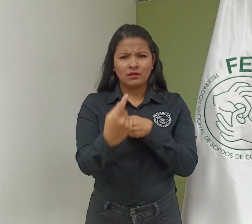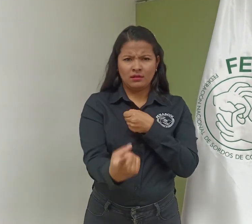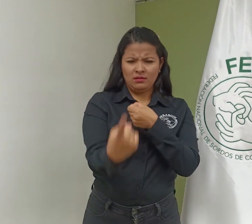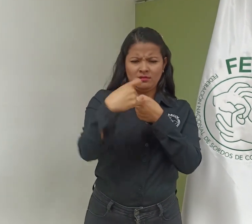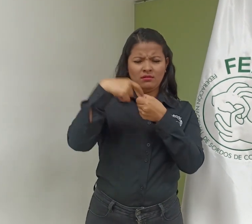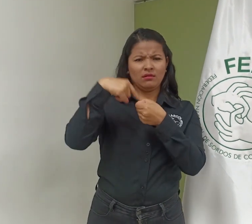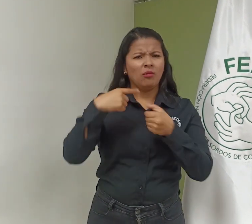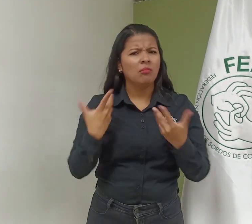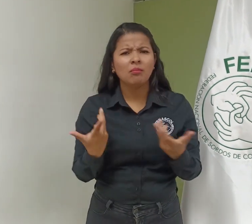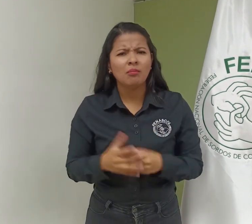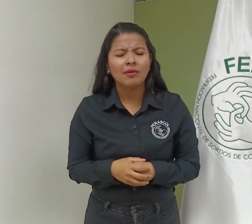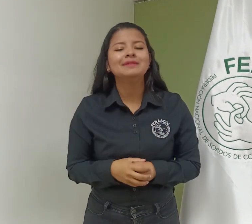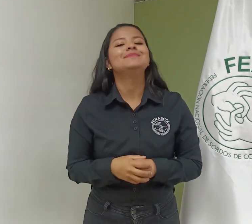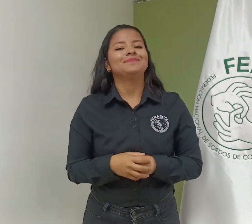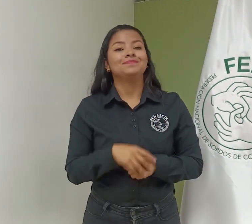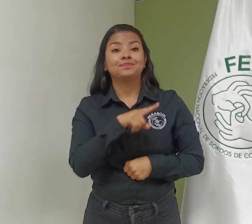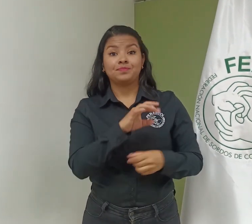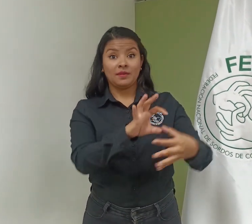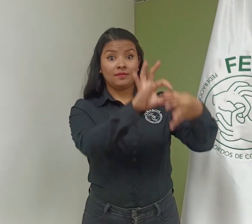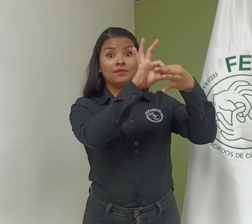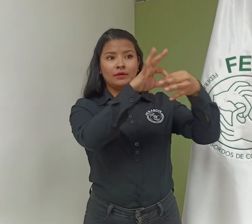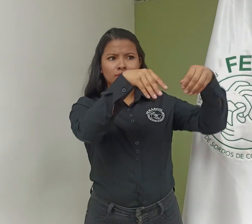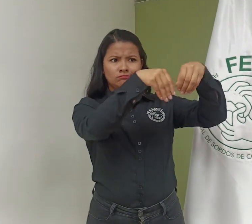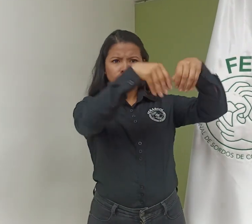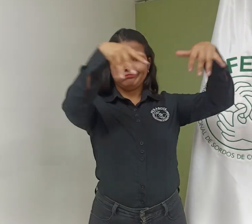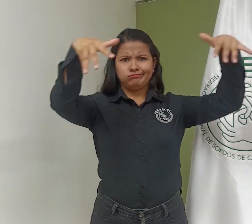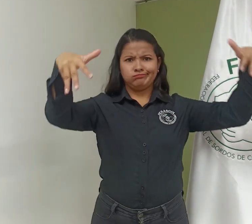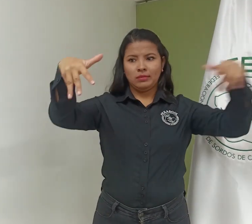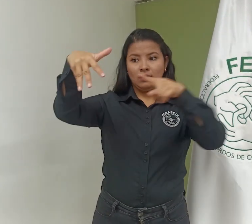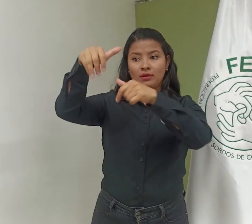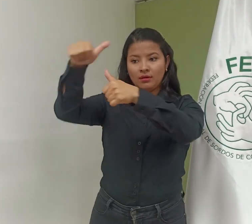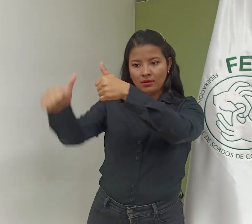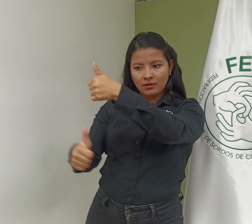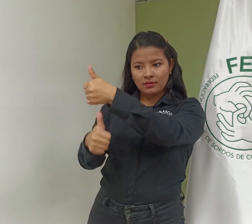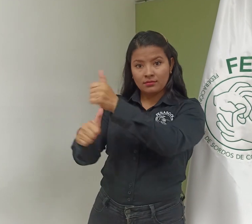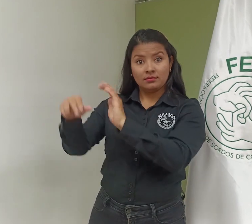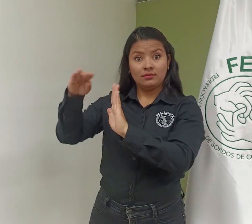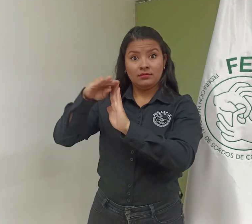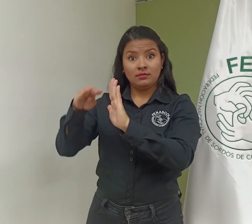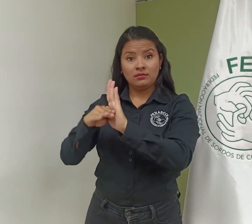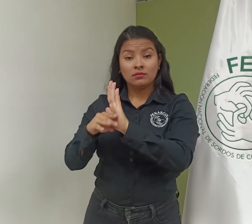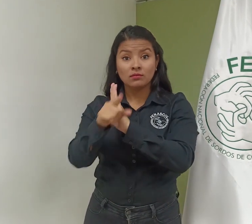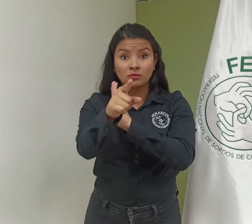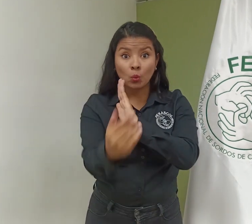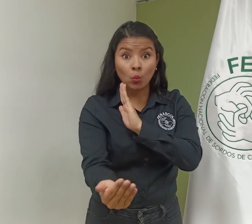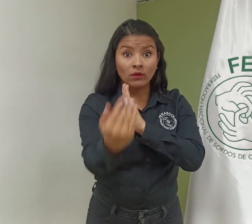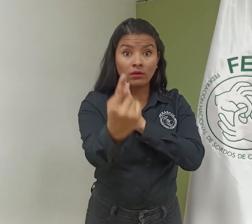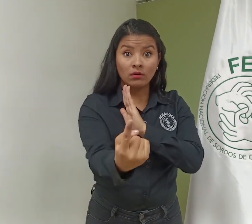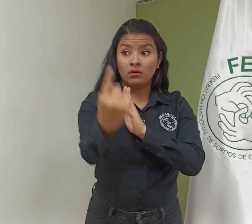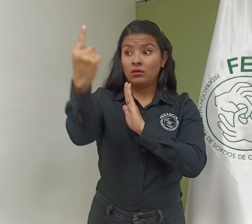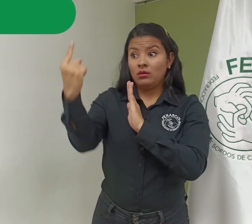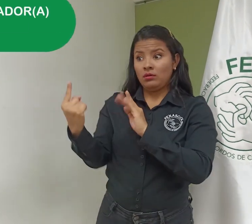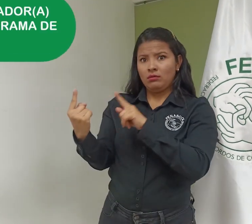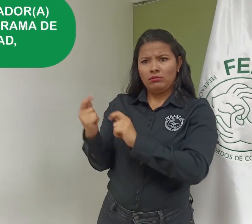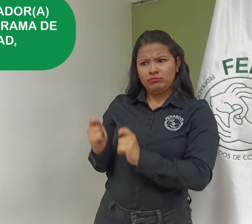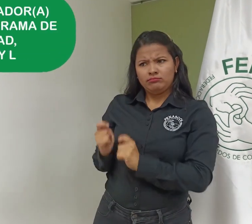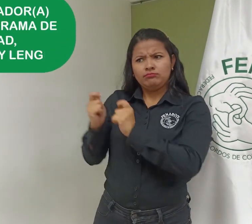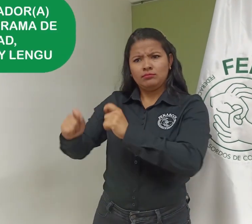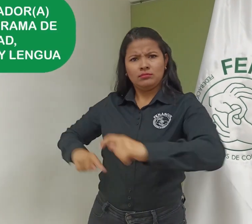Dentro de la estructura de FENASCOL, contamos con la subdirección de programas. El cargo que estamos buscando es para asumir